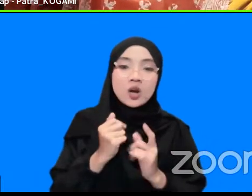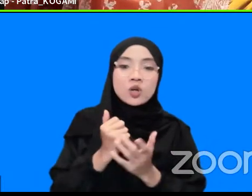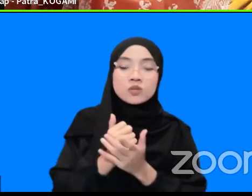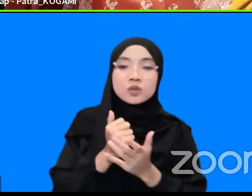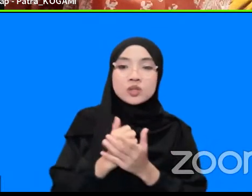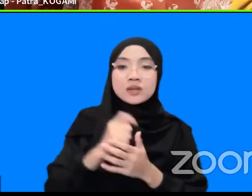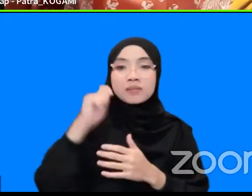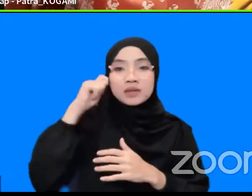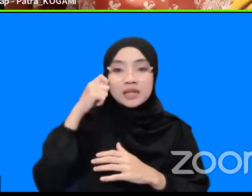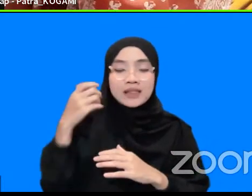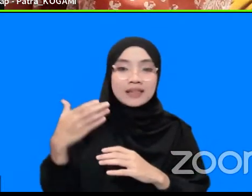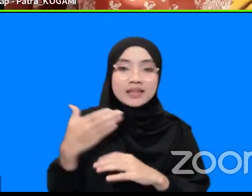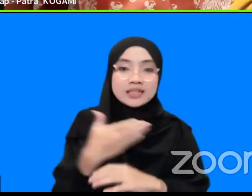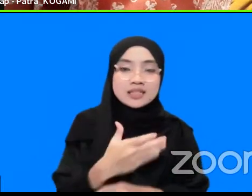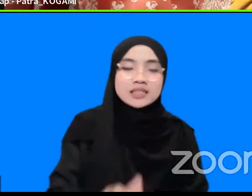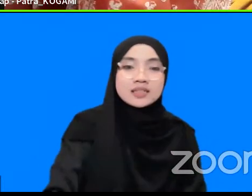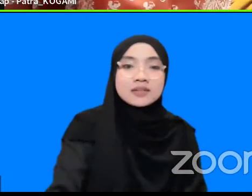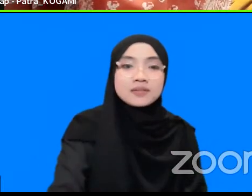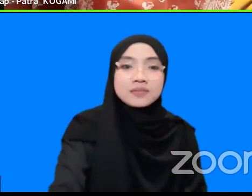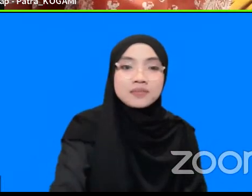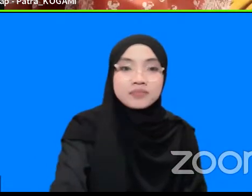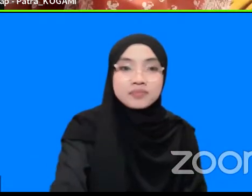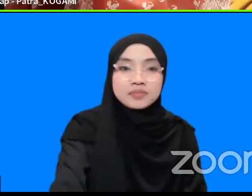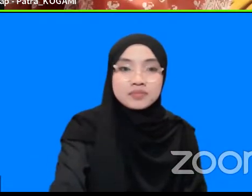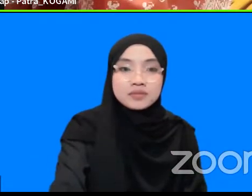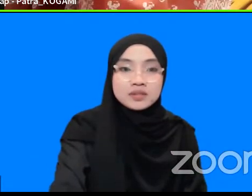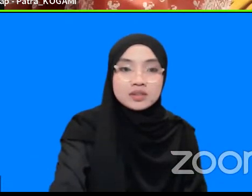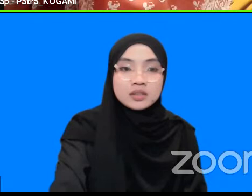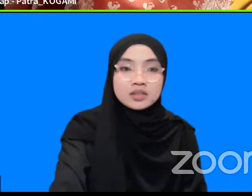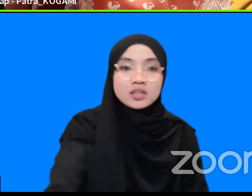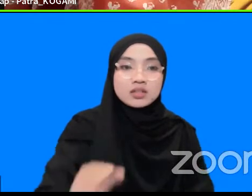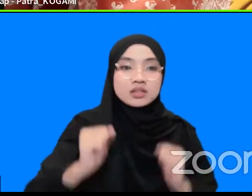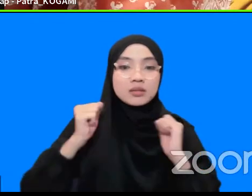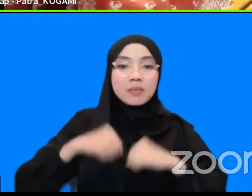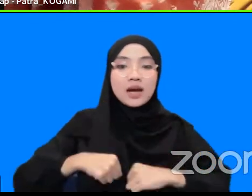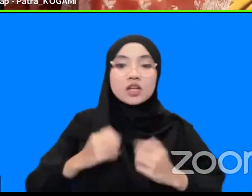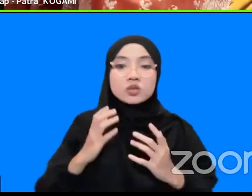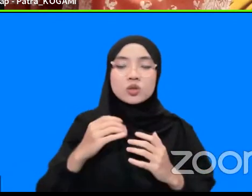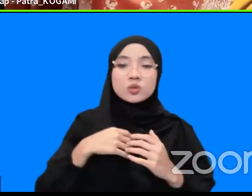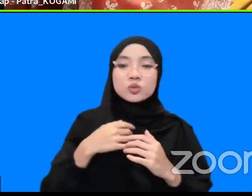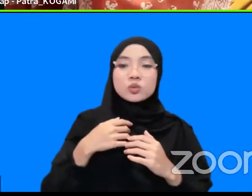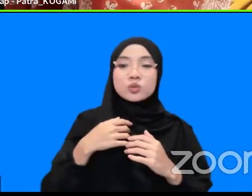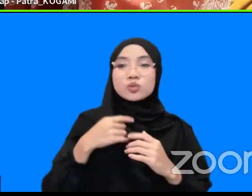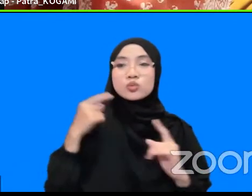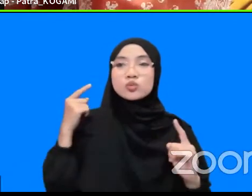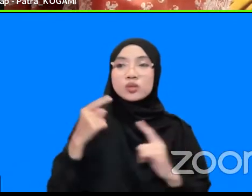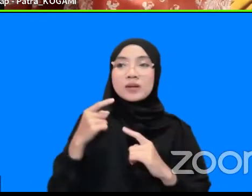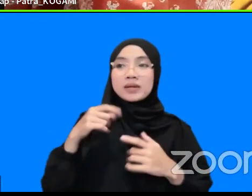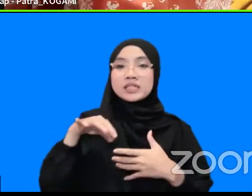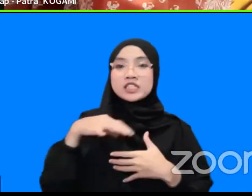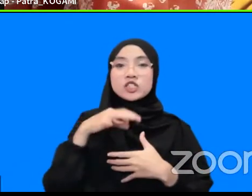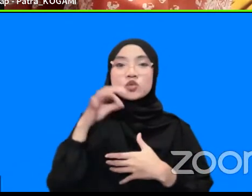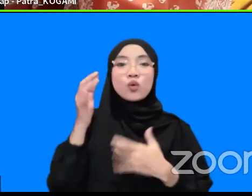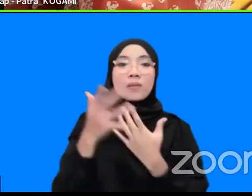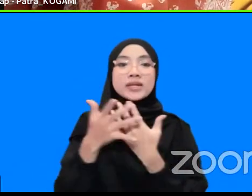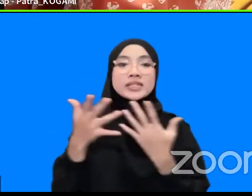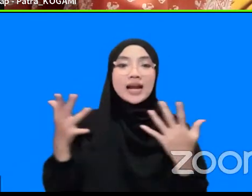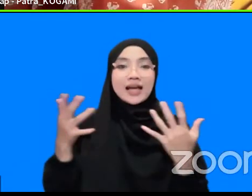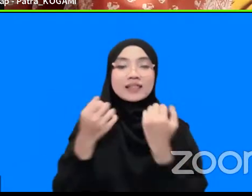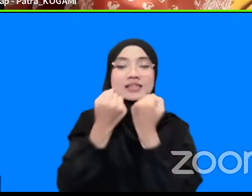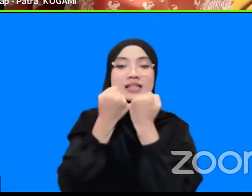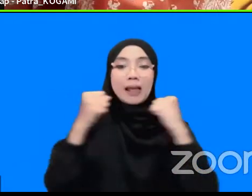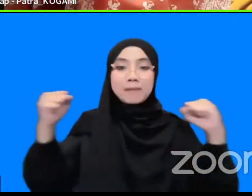dini ini sebenarnya kita sudah sepakat ditujukan untuk penyelamatan jiwa masyarakat tapi proses